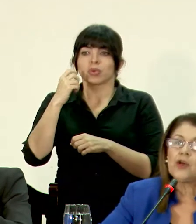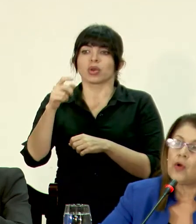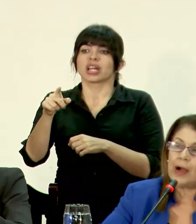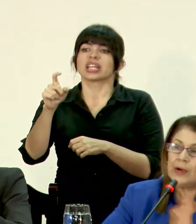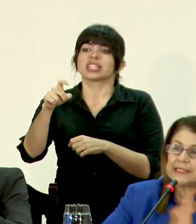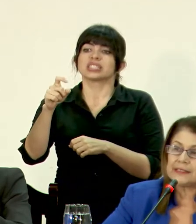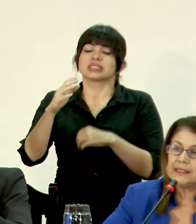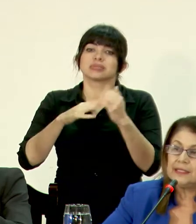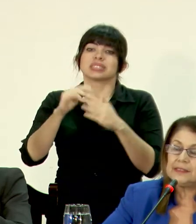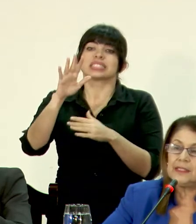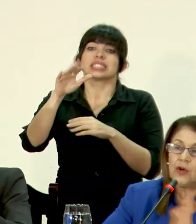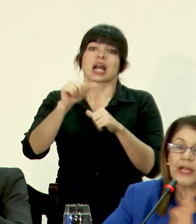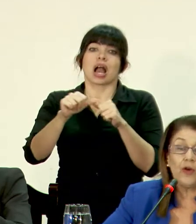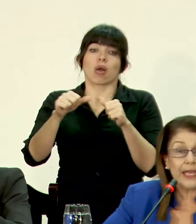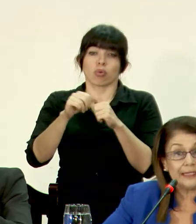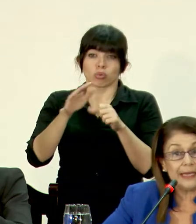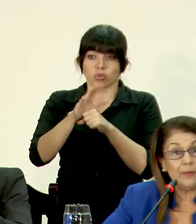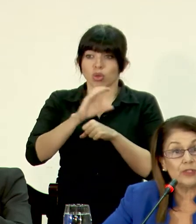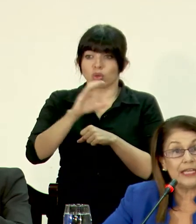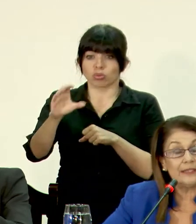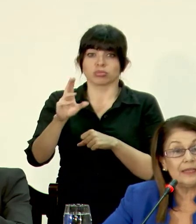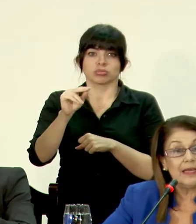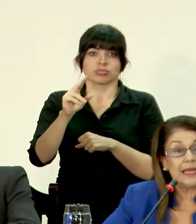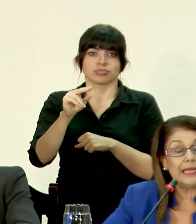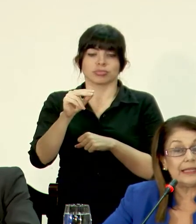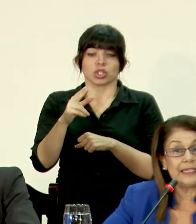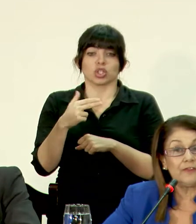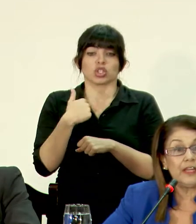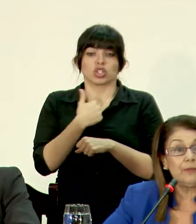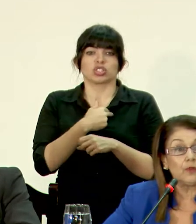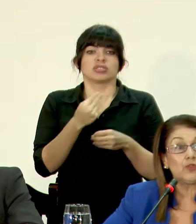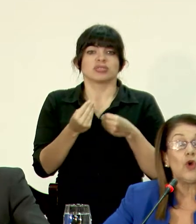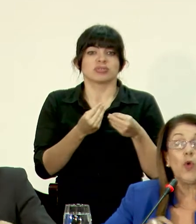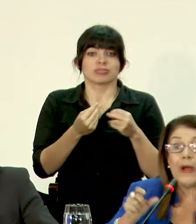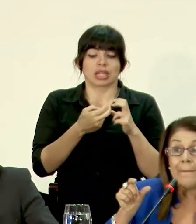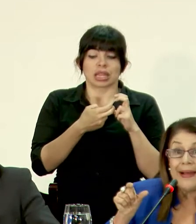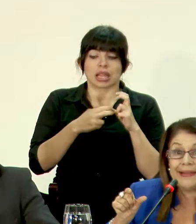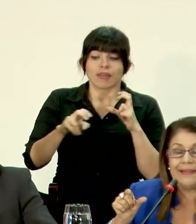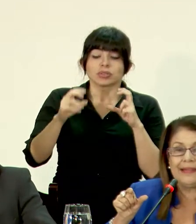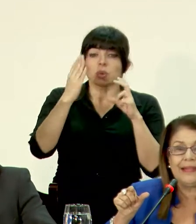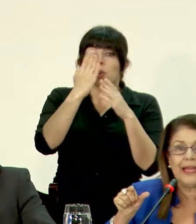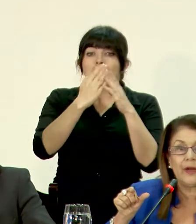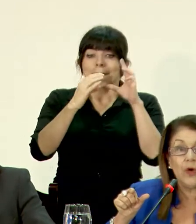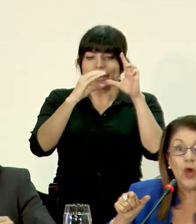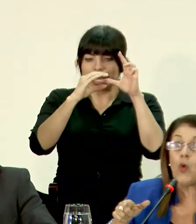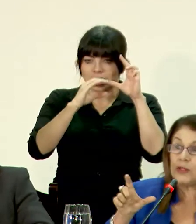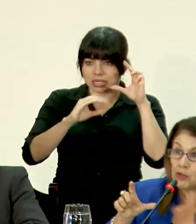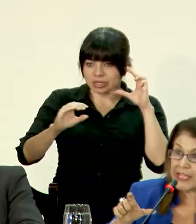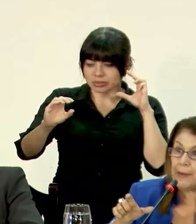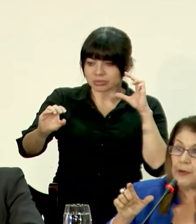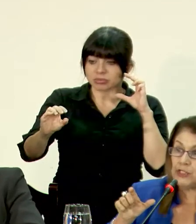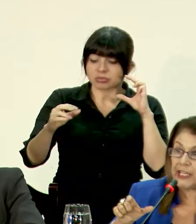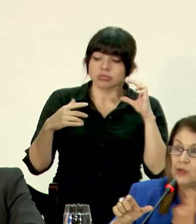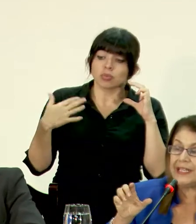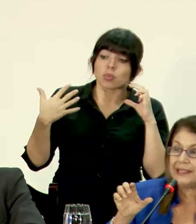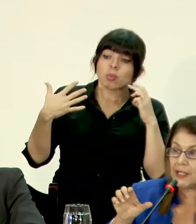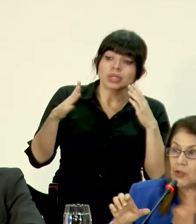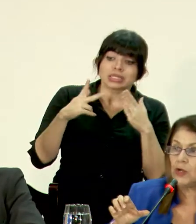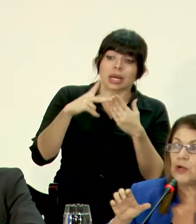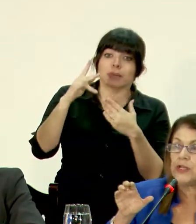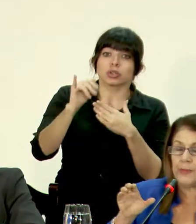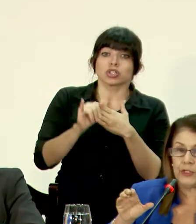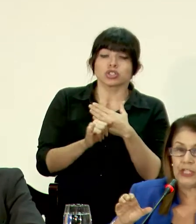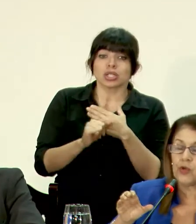cinco aulas, sino que lo que hacemos es que transferimos una parte del dinero cuando ya el proyecto